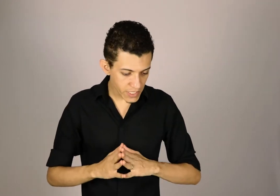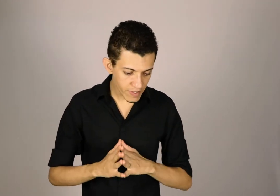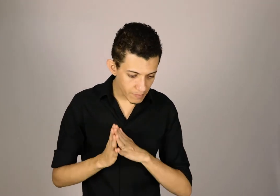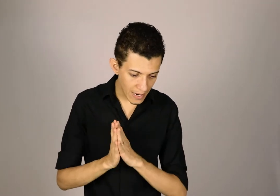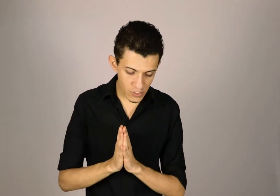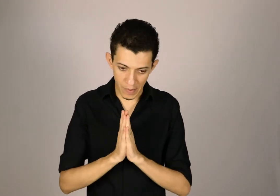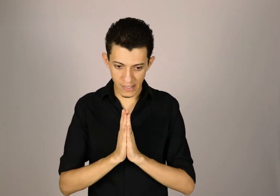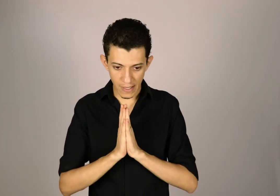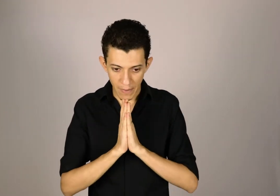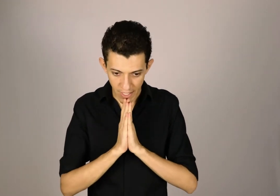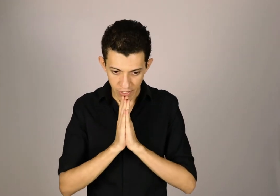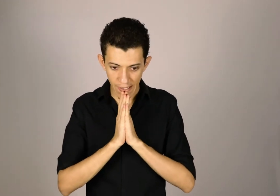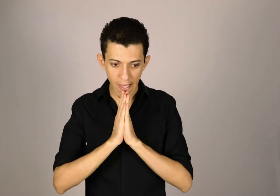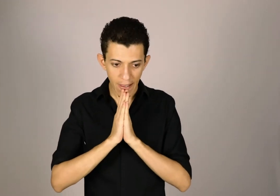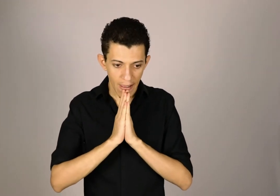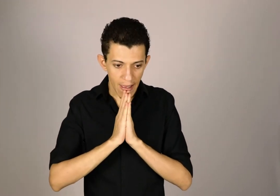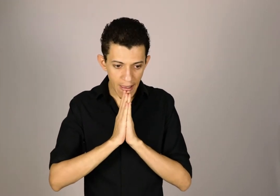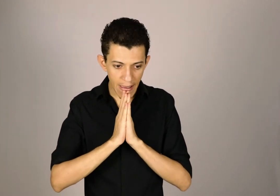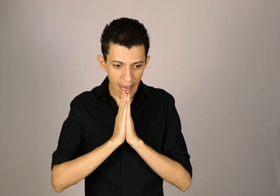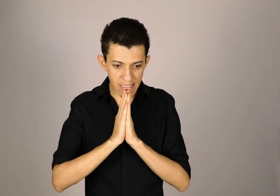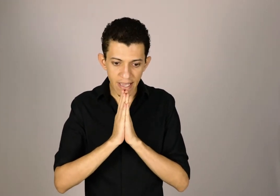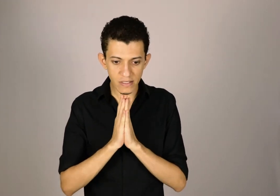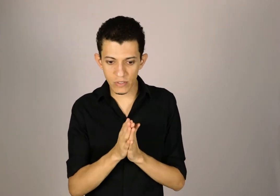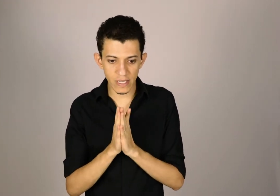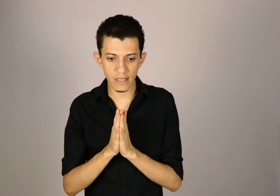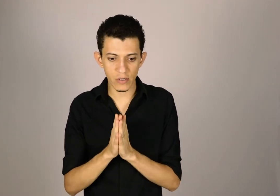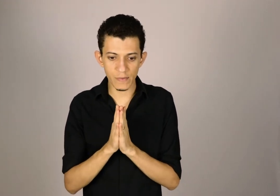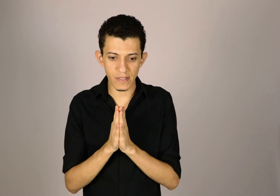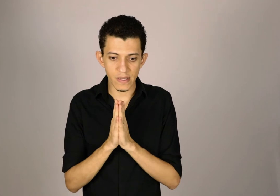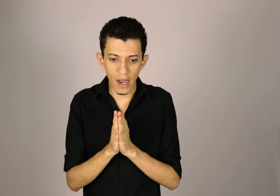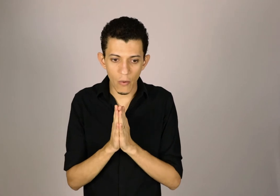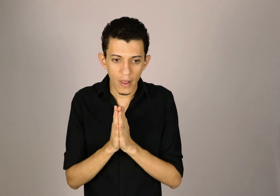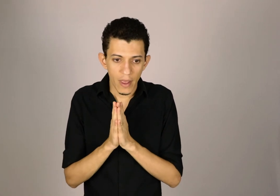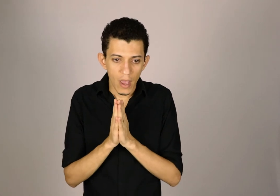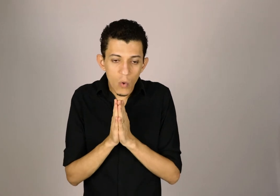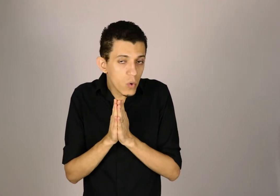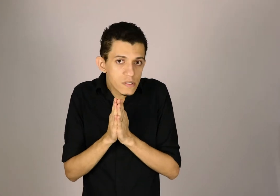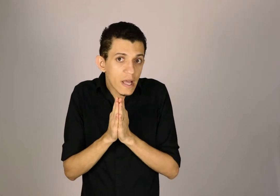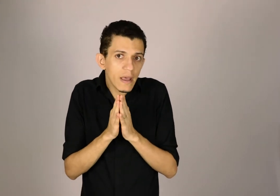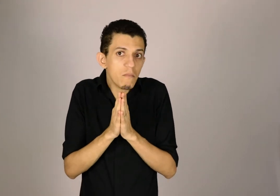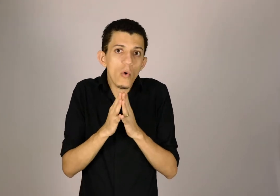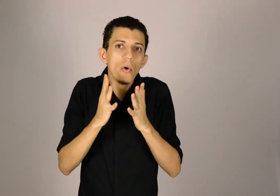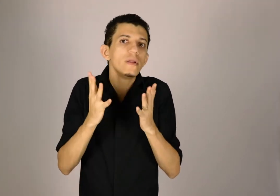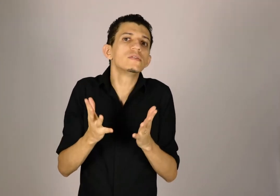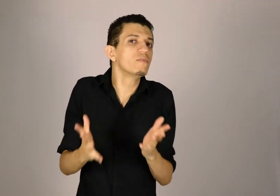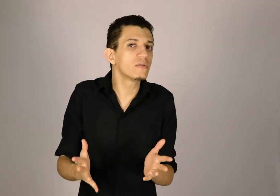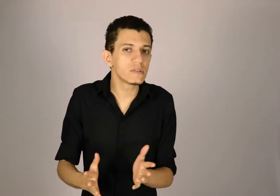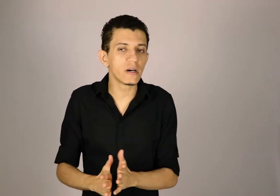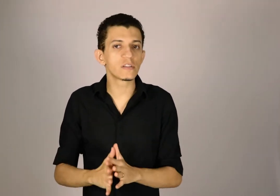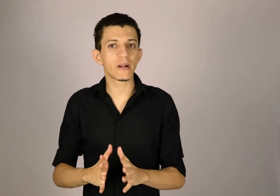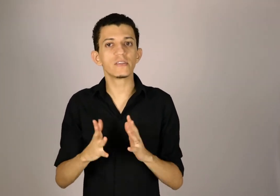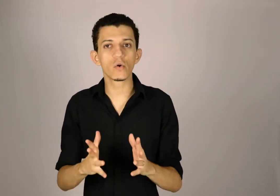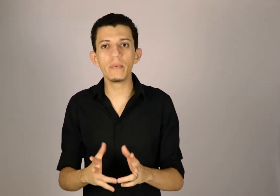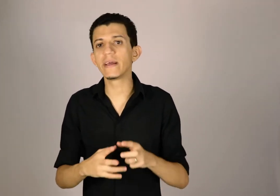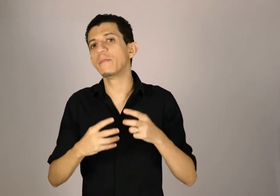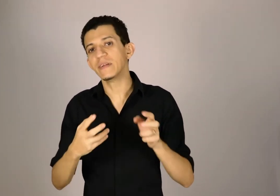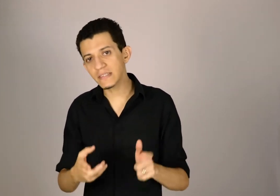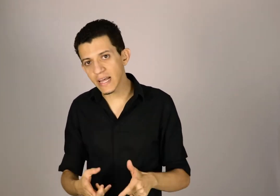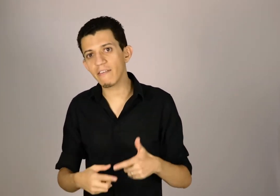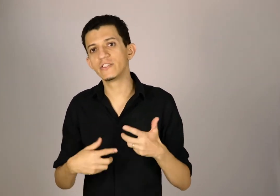vai trabalhar sobre essa temática. E essa questão de descrição espacial, eu custei muitos e muitos anos para descobrir que eu precisava de